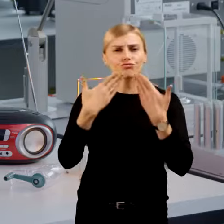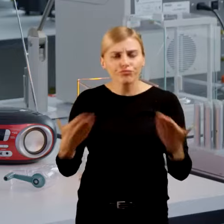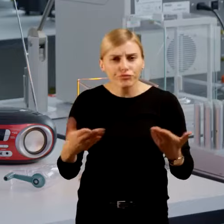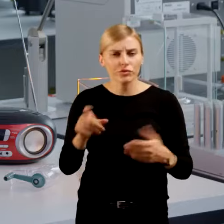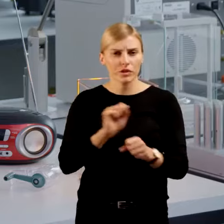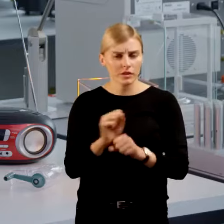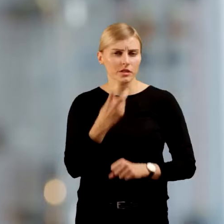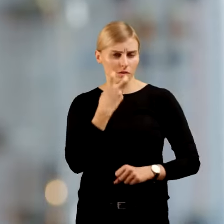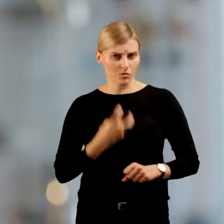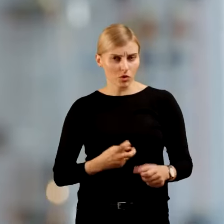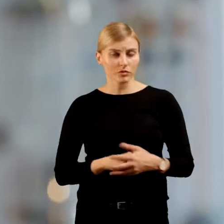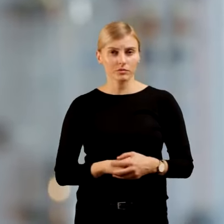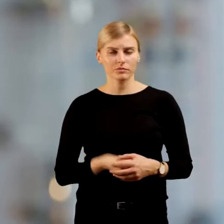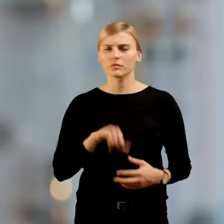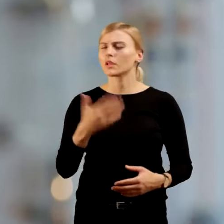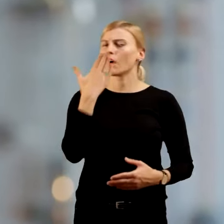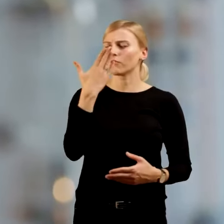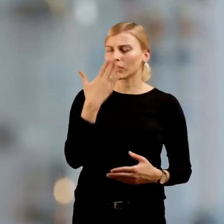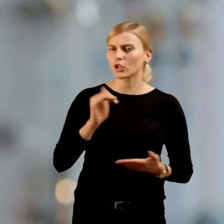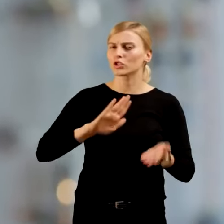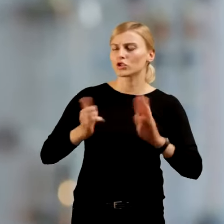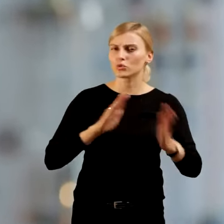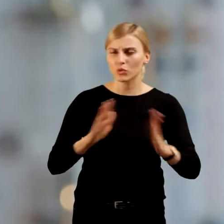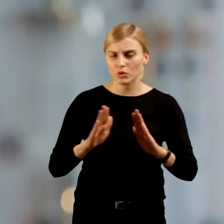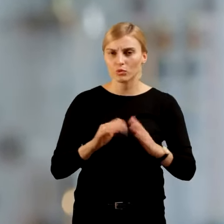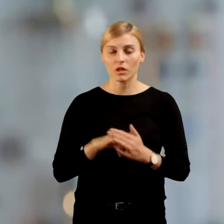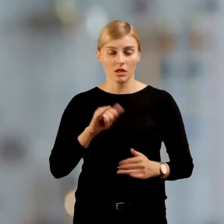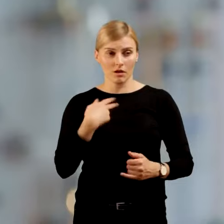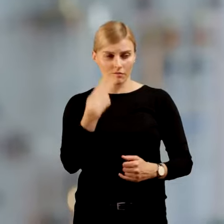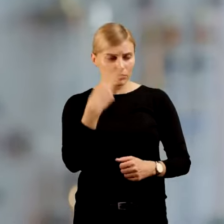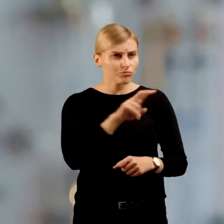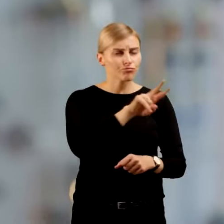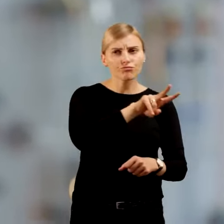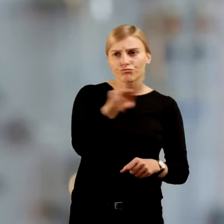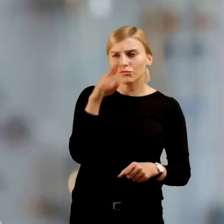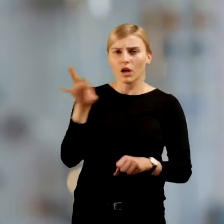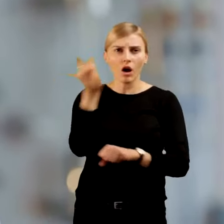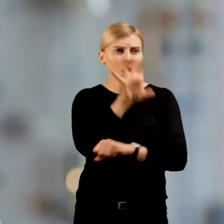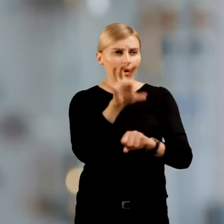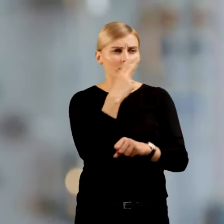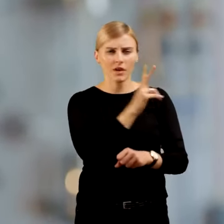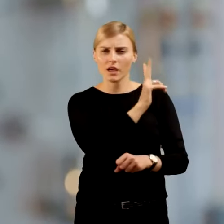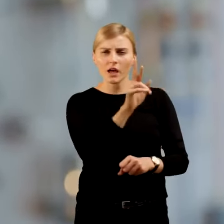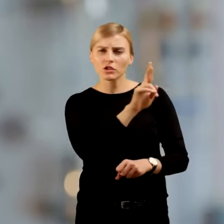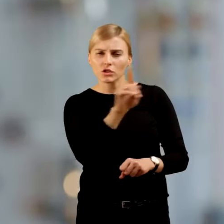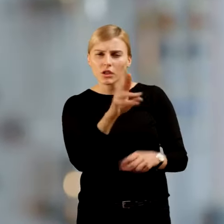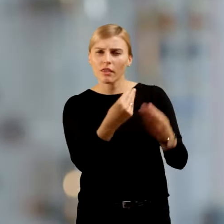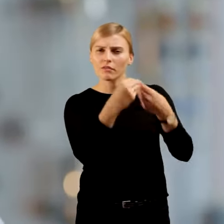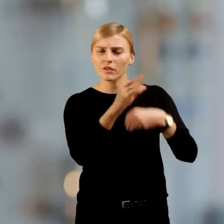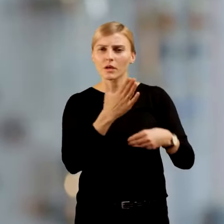dzięki niemu. Jak to się dzieje? Jeśli rozejrzycie się dookoła, zauważycie, że większość przedmiotów składa się z